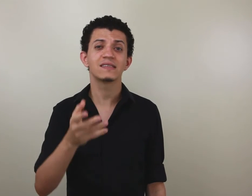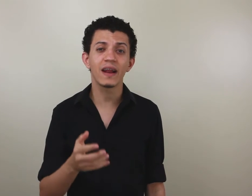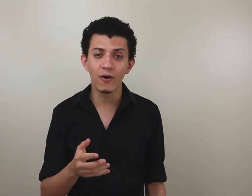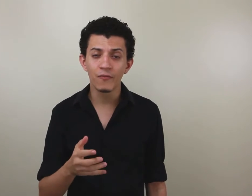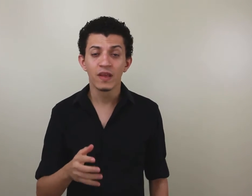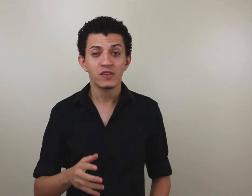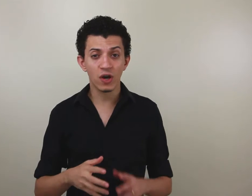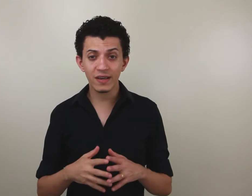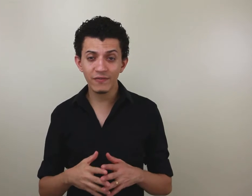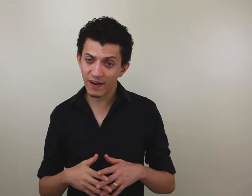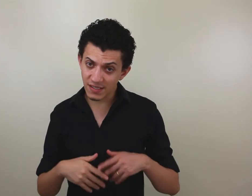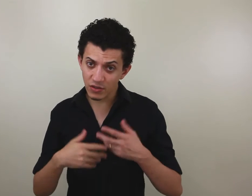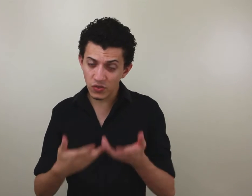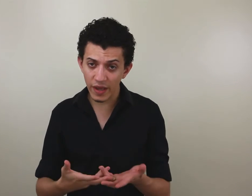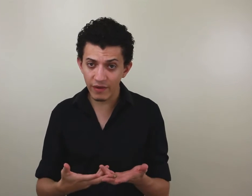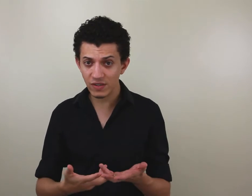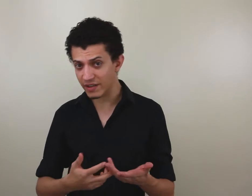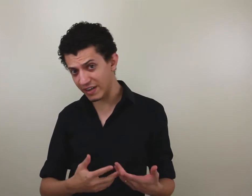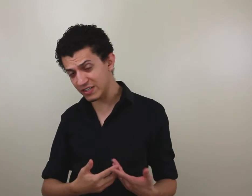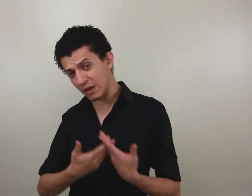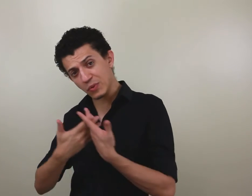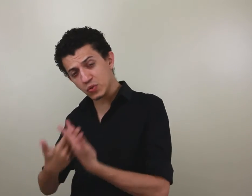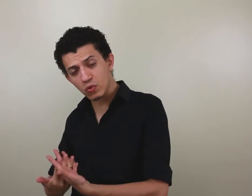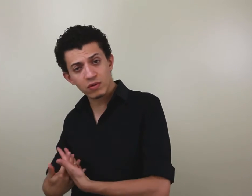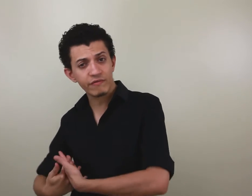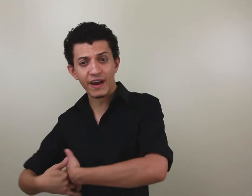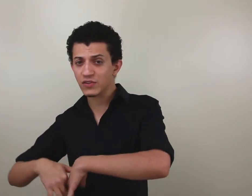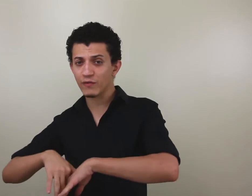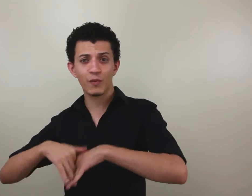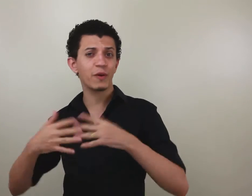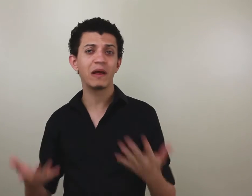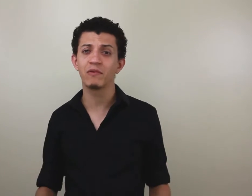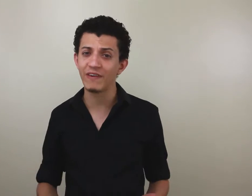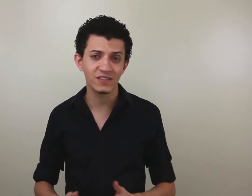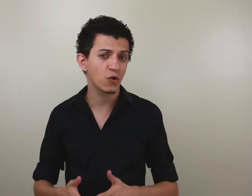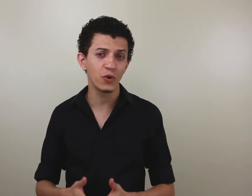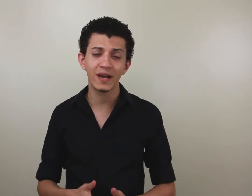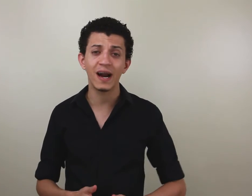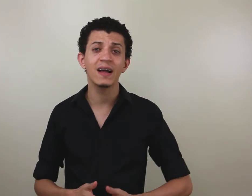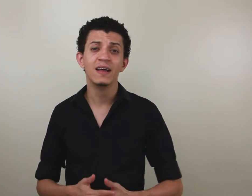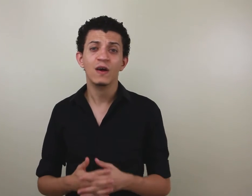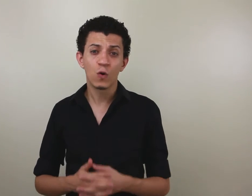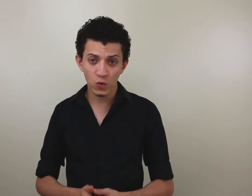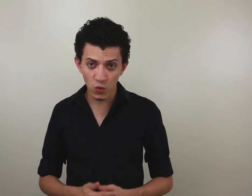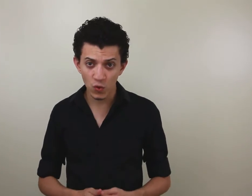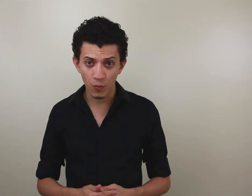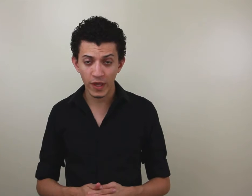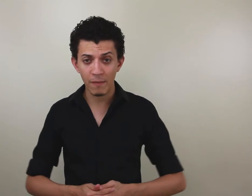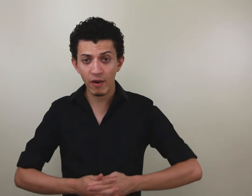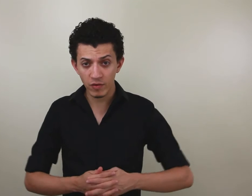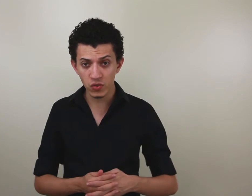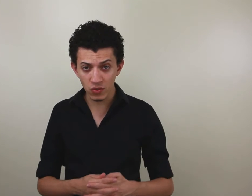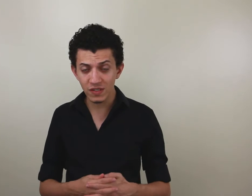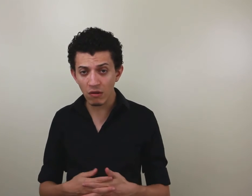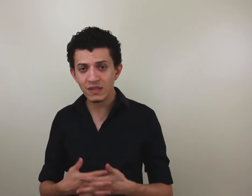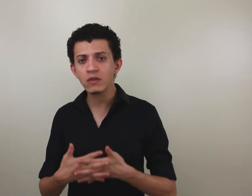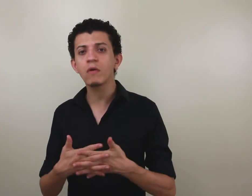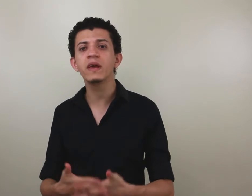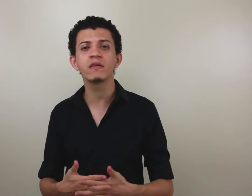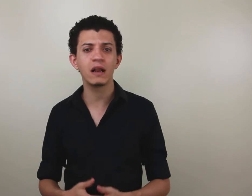Casarão? Só que fazendo isso aí, você vai dizer para o surdo e não vai resolver o problema, não vai se comunicar com o surdo, porque a maioria dos surdos não tem domínio da